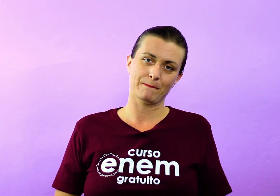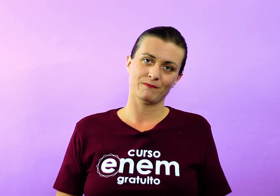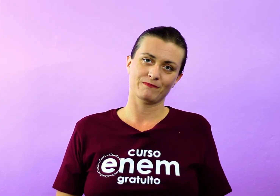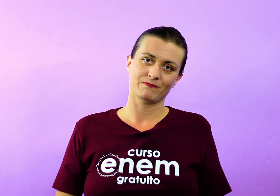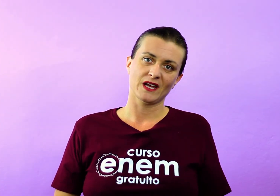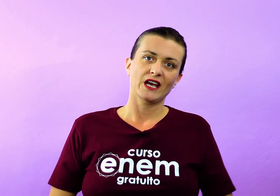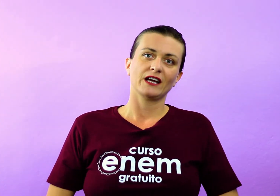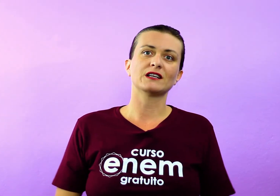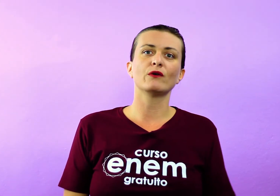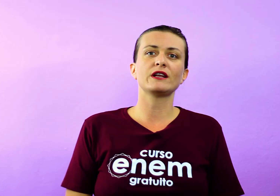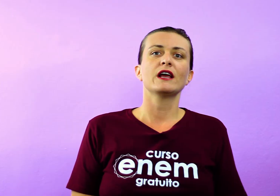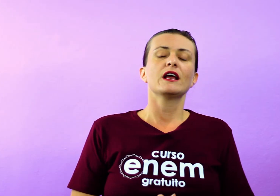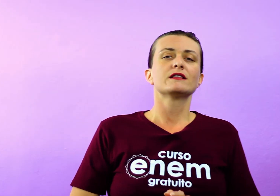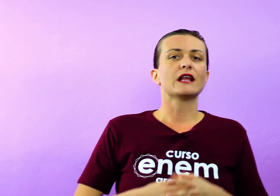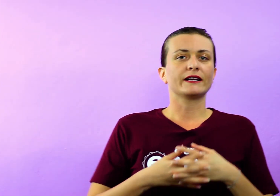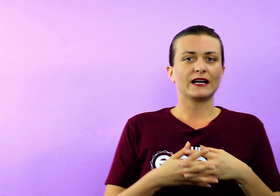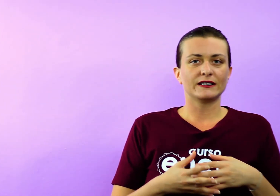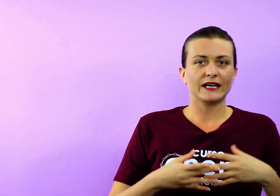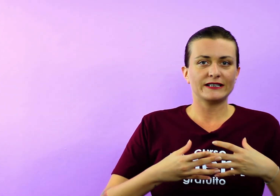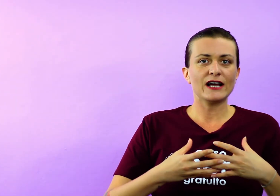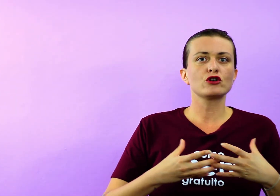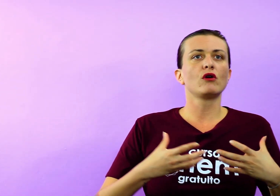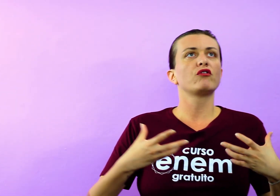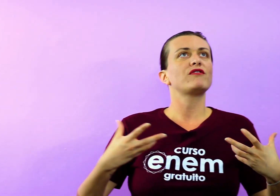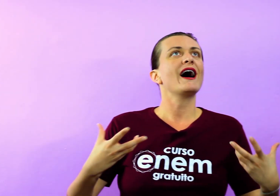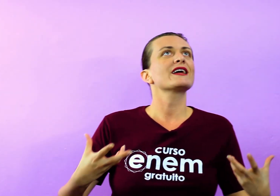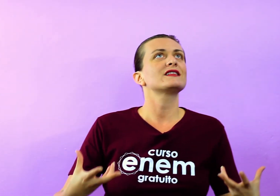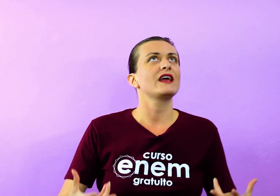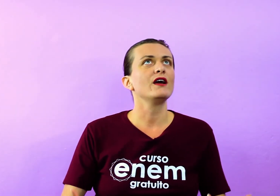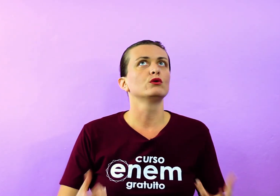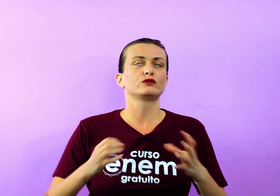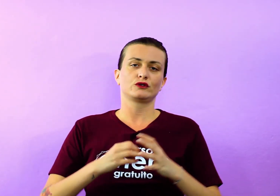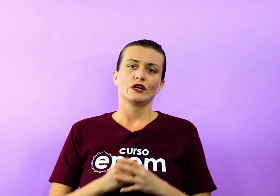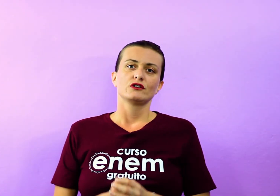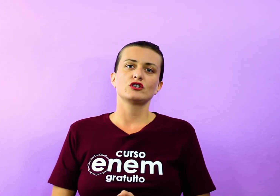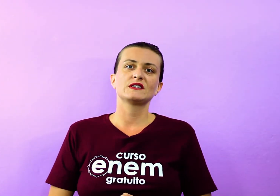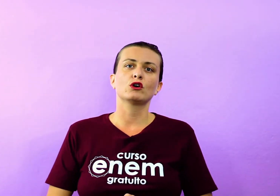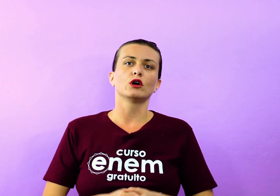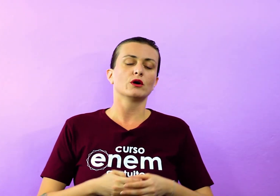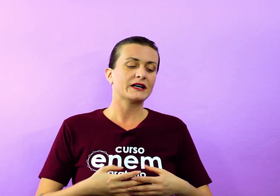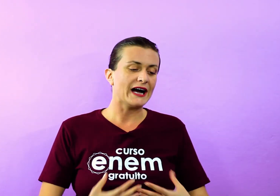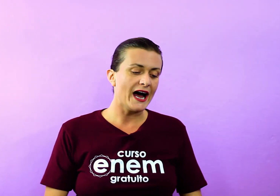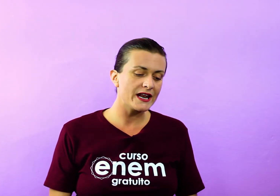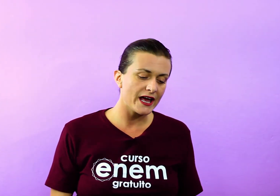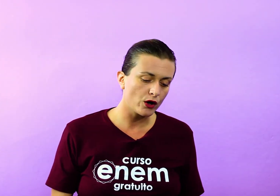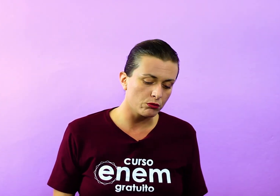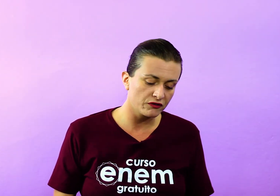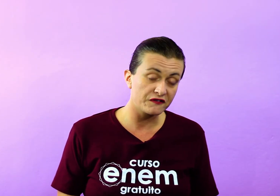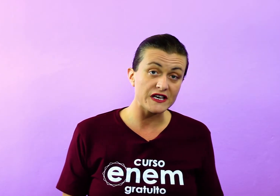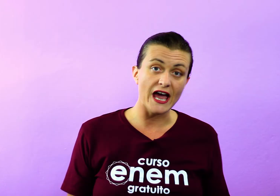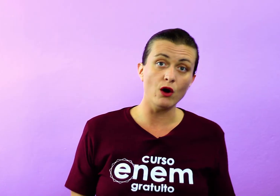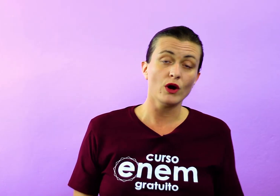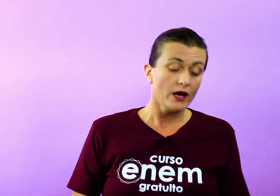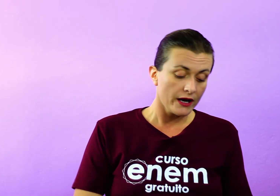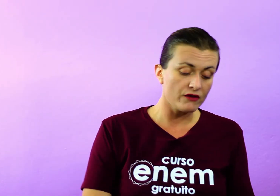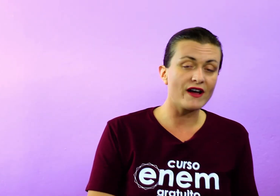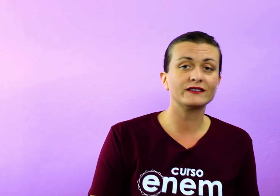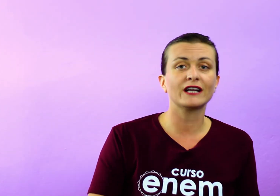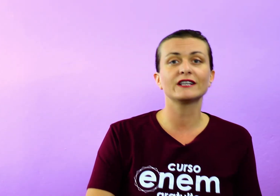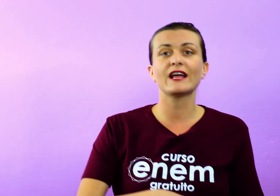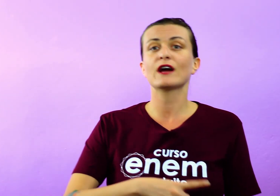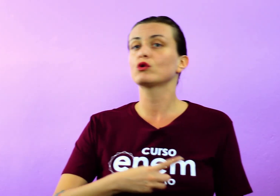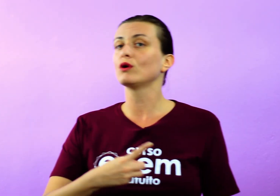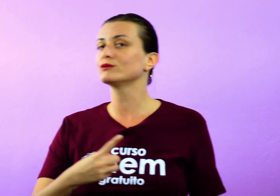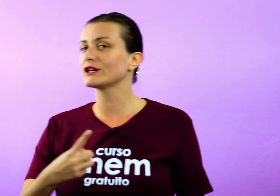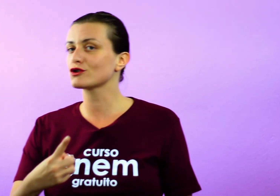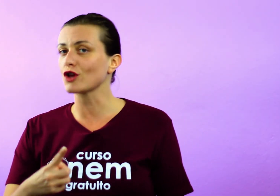ovelha. Então ele, na ideia de louvar a Deus, de se colocar como fiel, ele vai